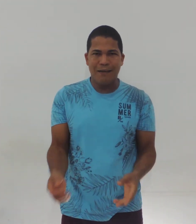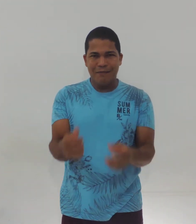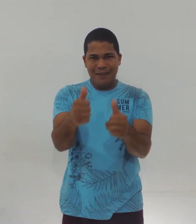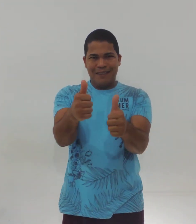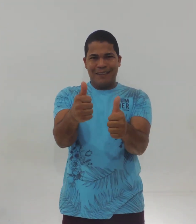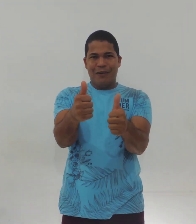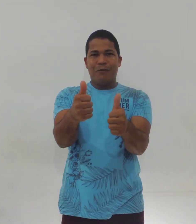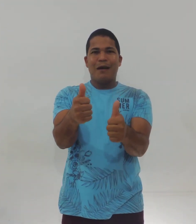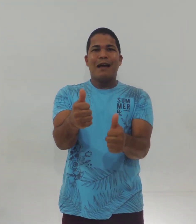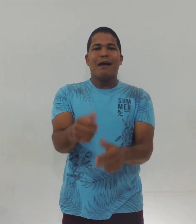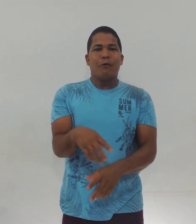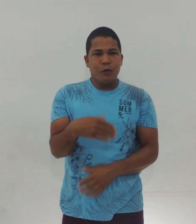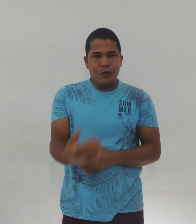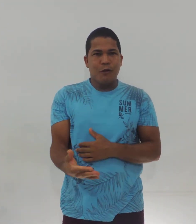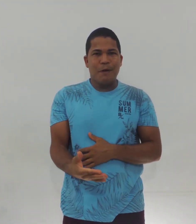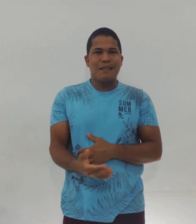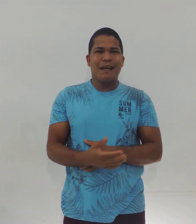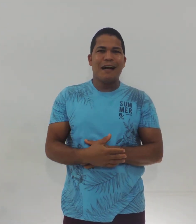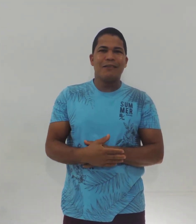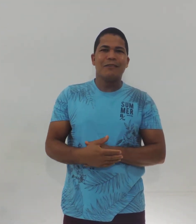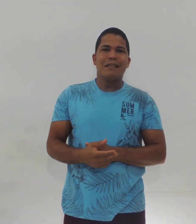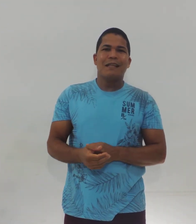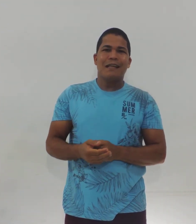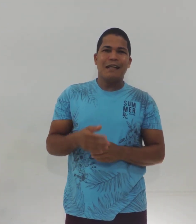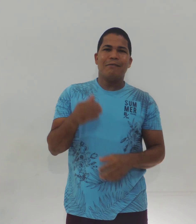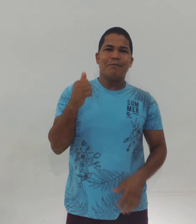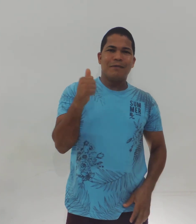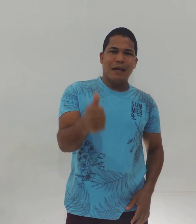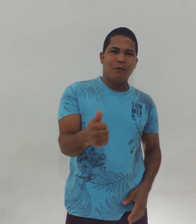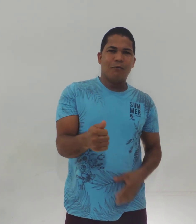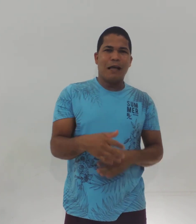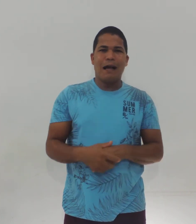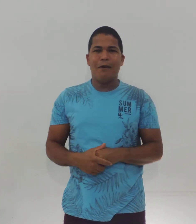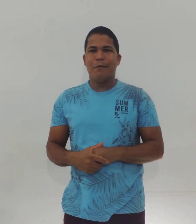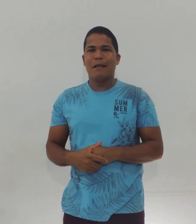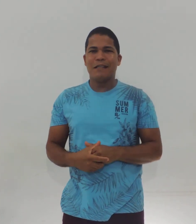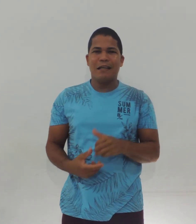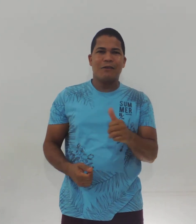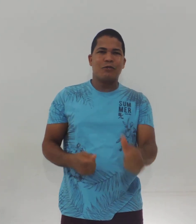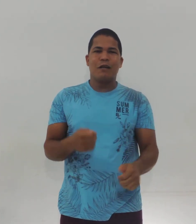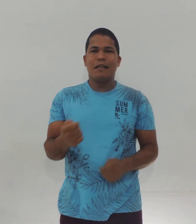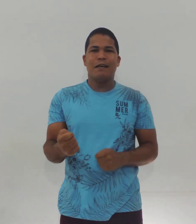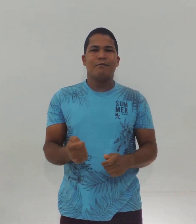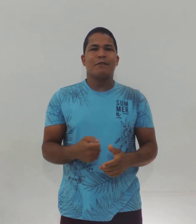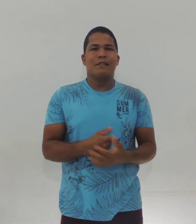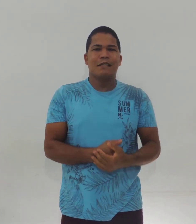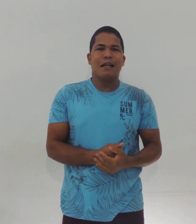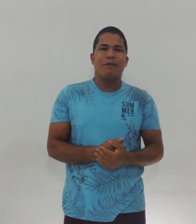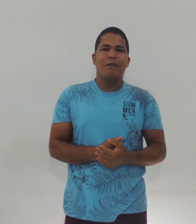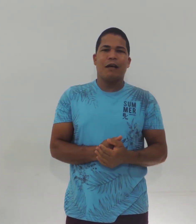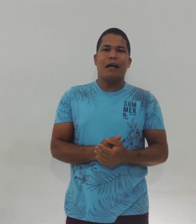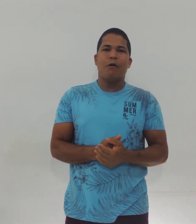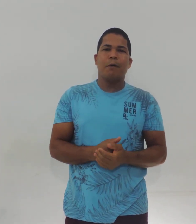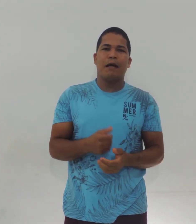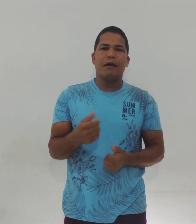né? Então, continue praticando e dá um legal aí para a gente, dá um joinha, se inscreva aí no canal para